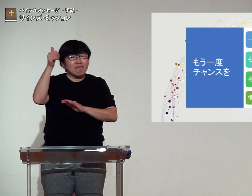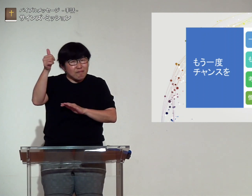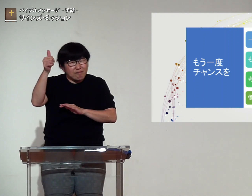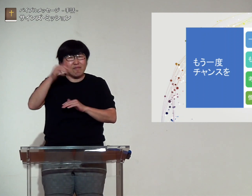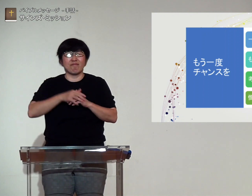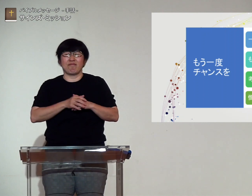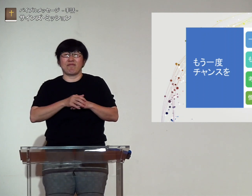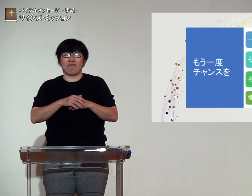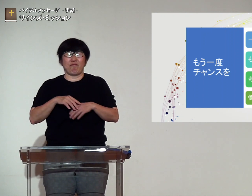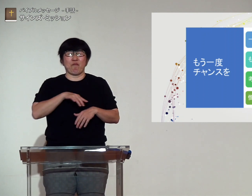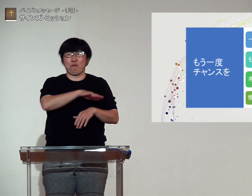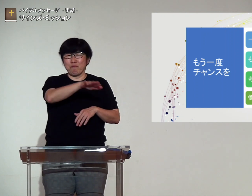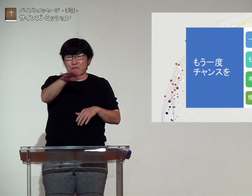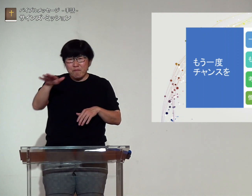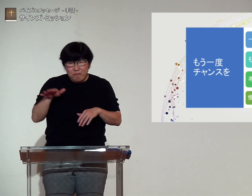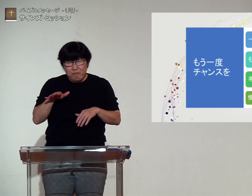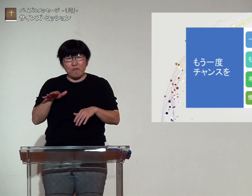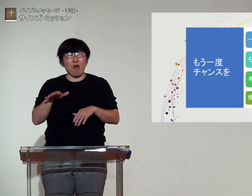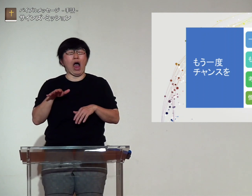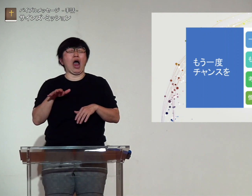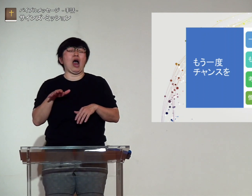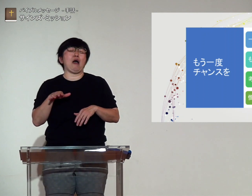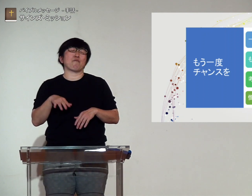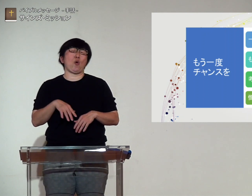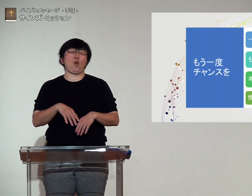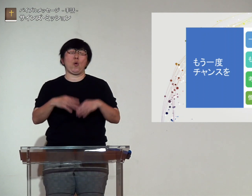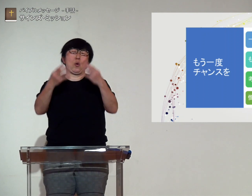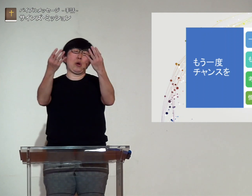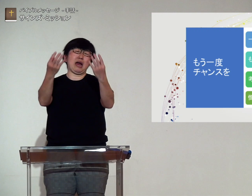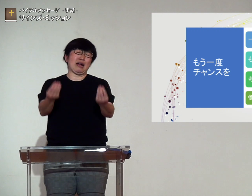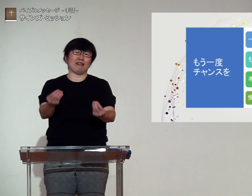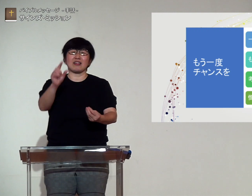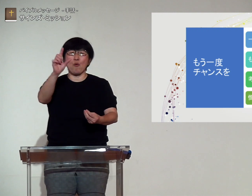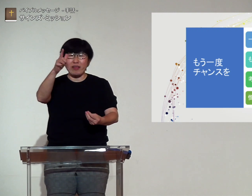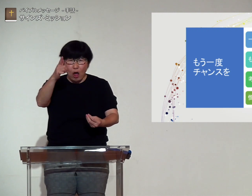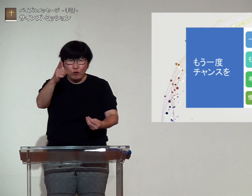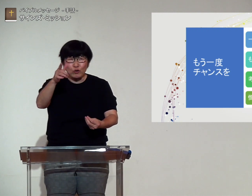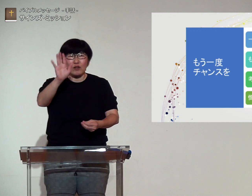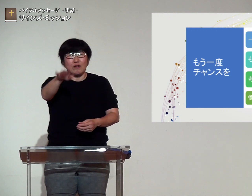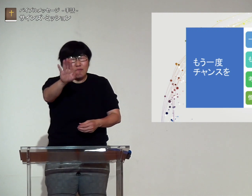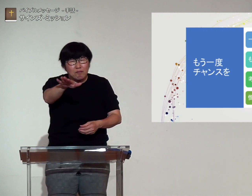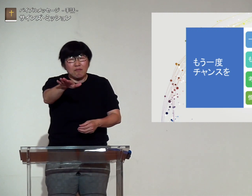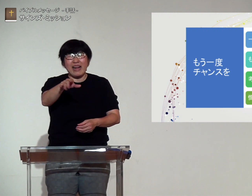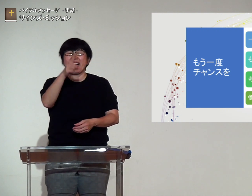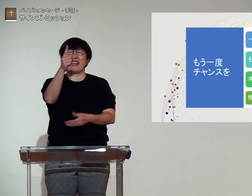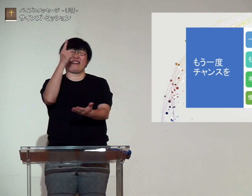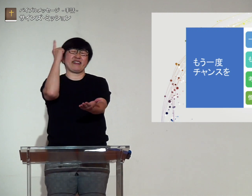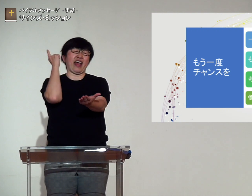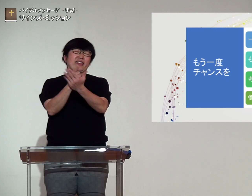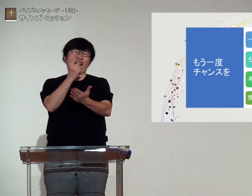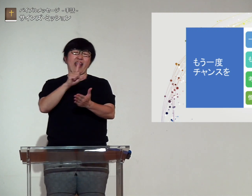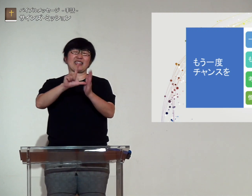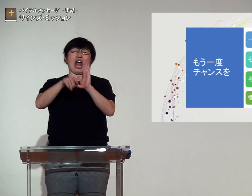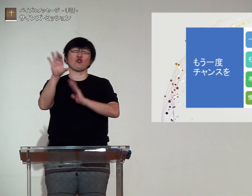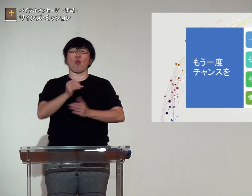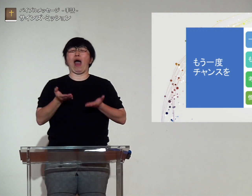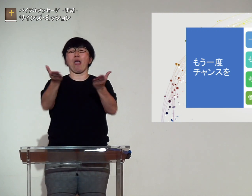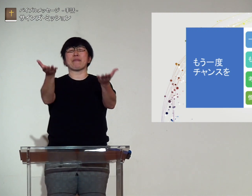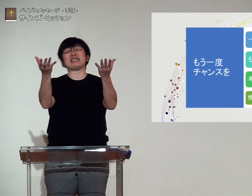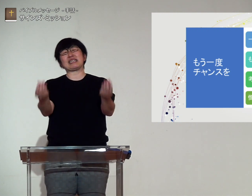このようにイエス様は私たちをもう終わりではなく一度きり